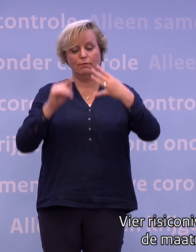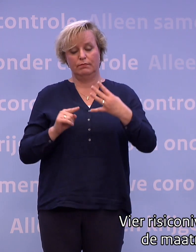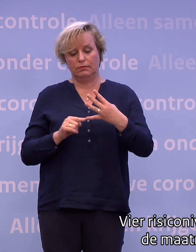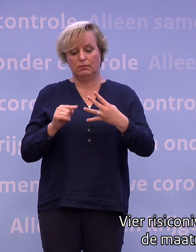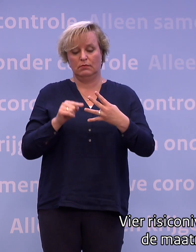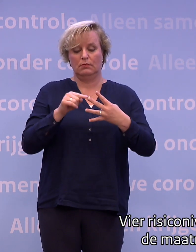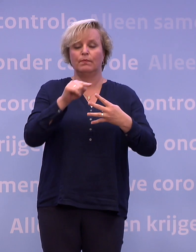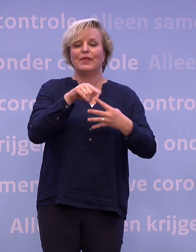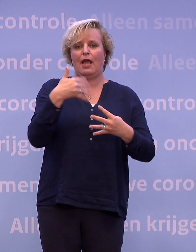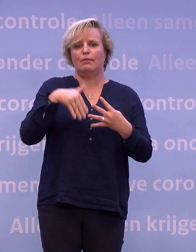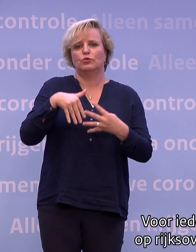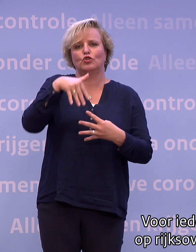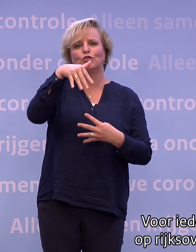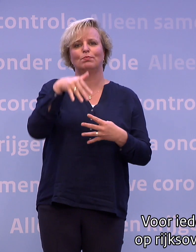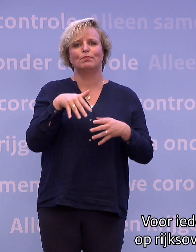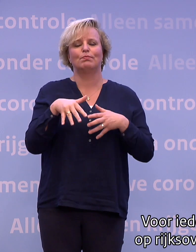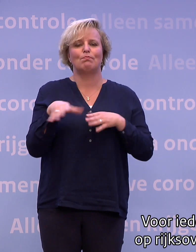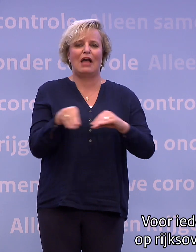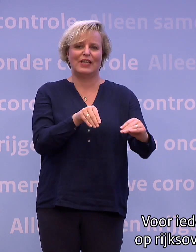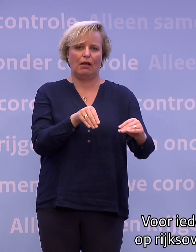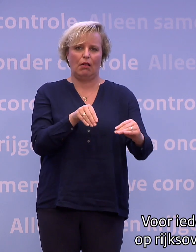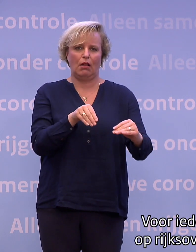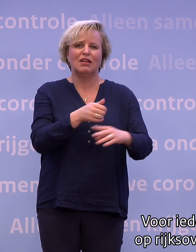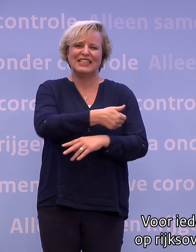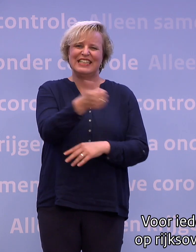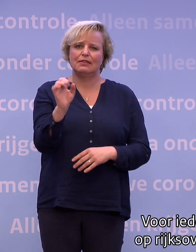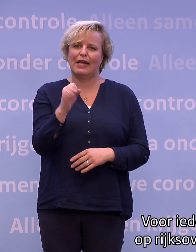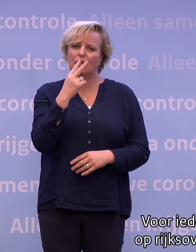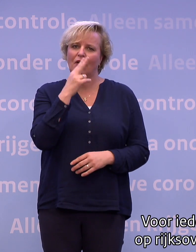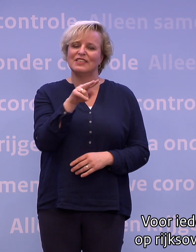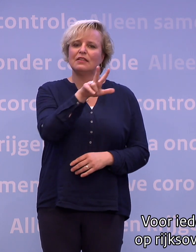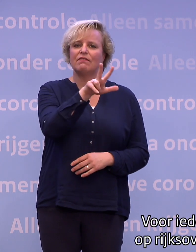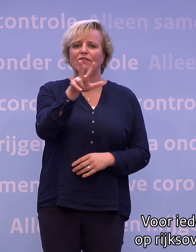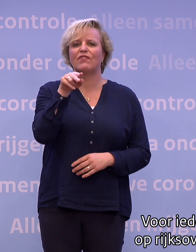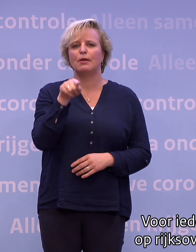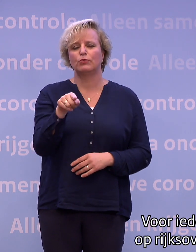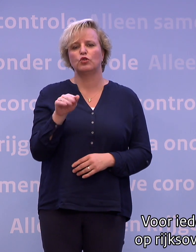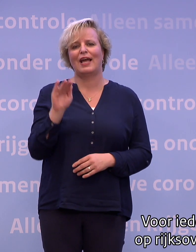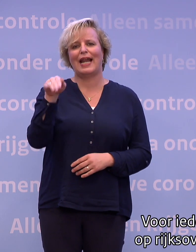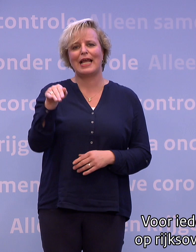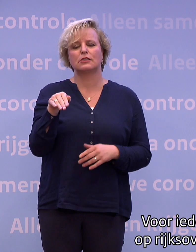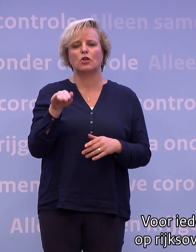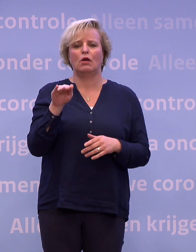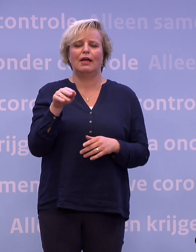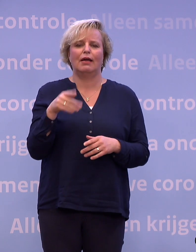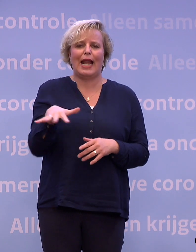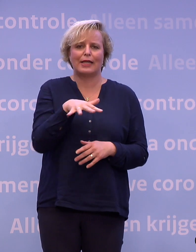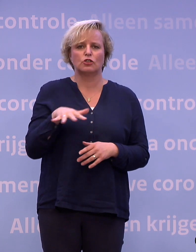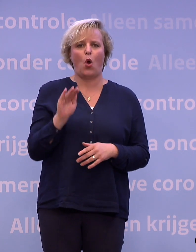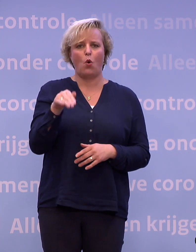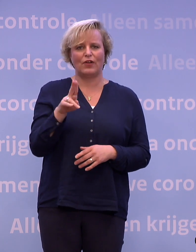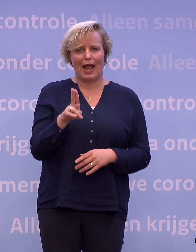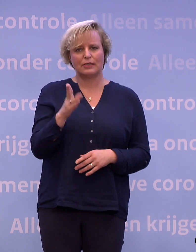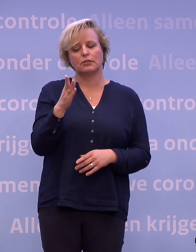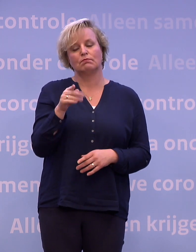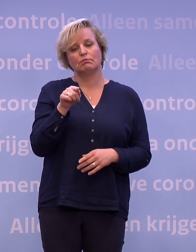die nodig zijn. Voor iedereen terug te vinden op rijksoverheid.nl slash routekaart. Iets later